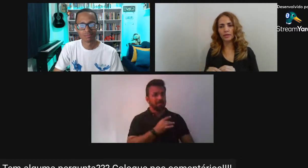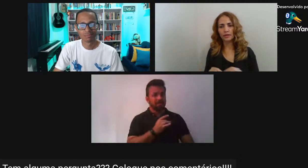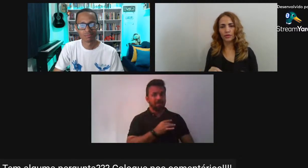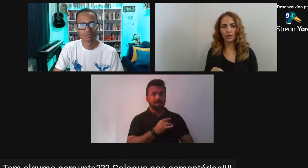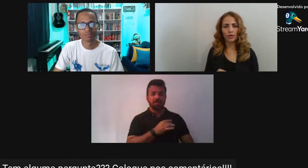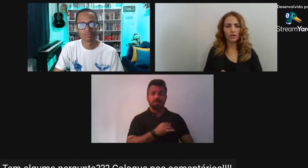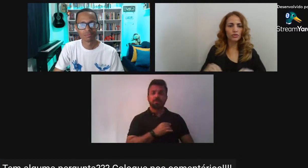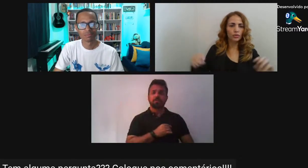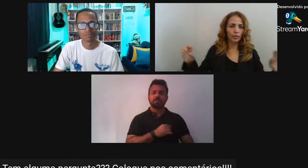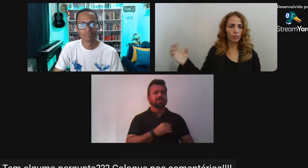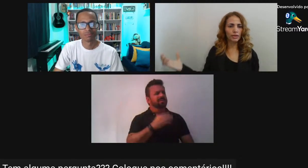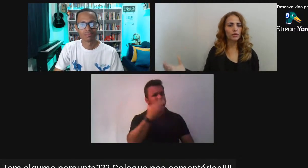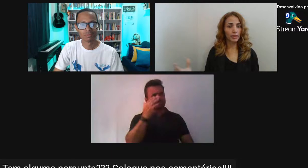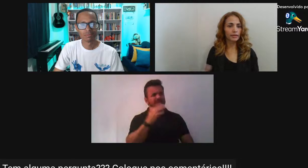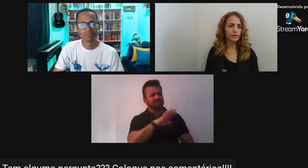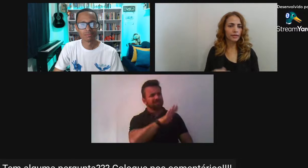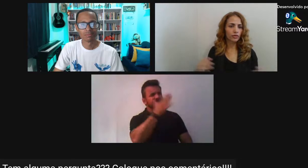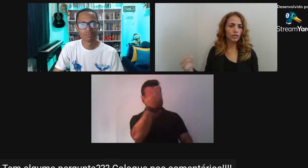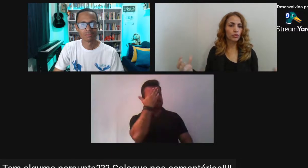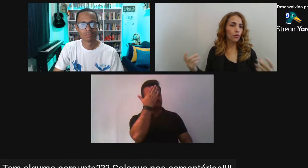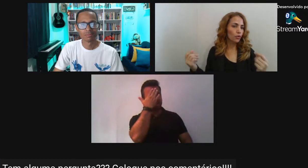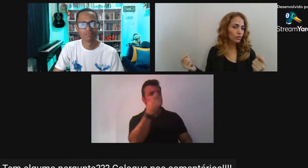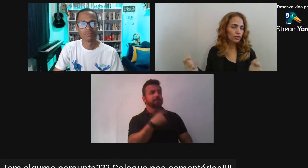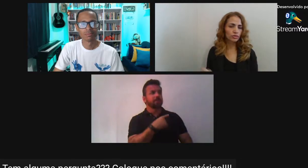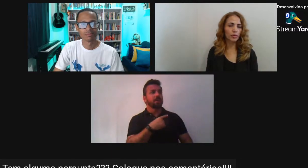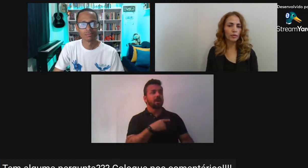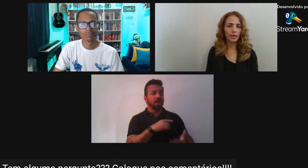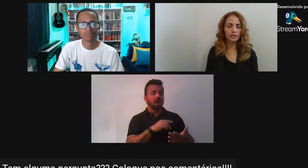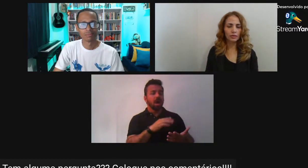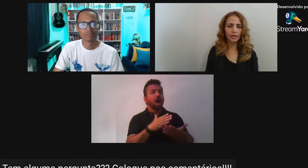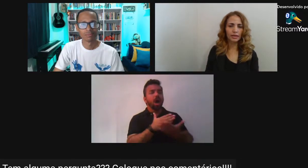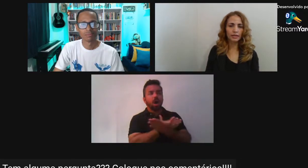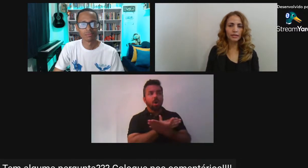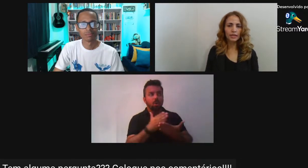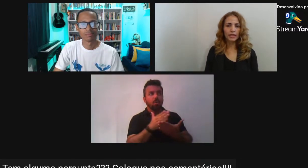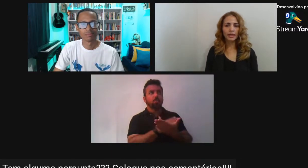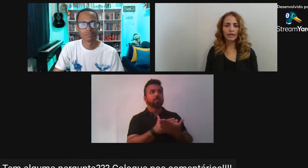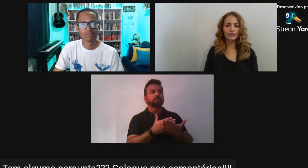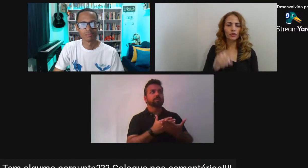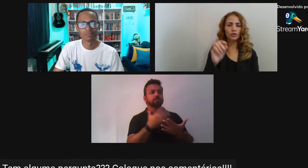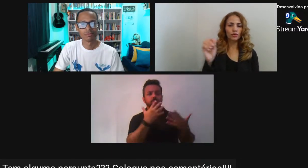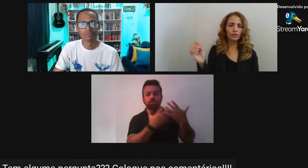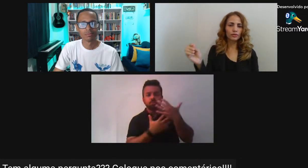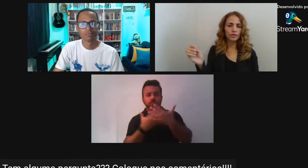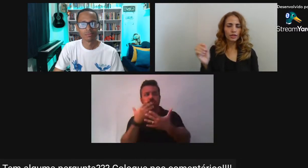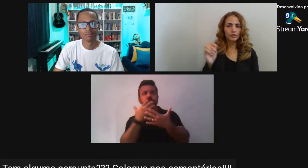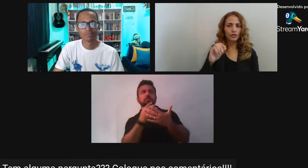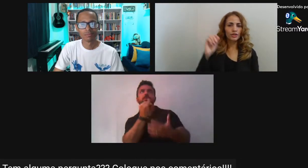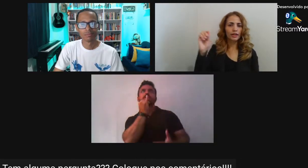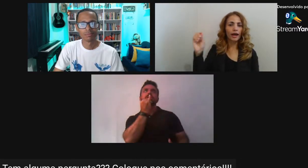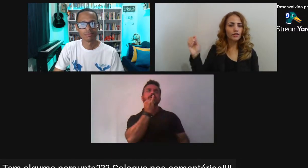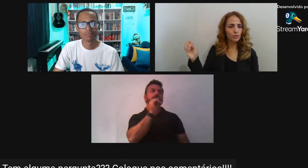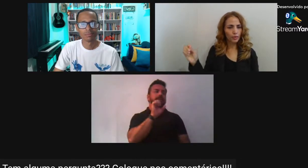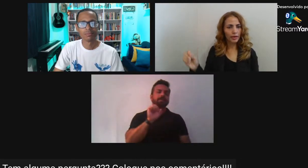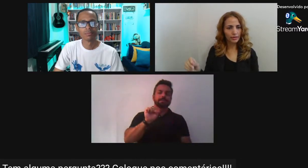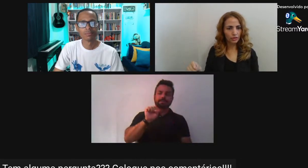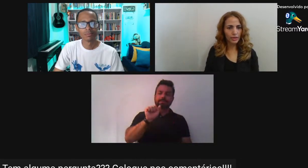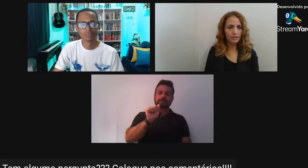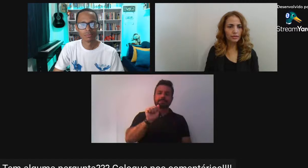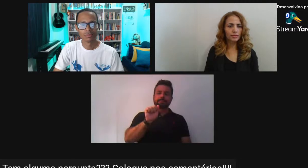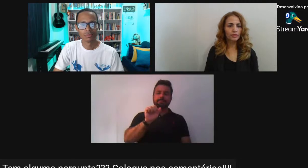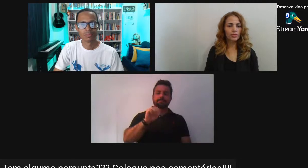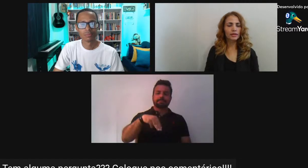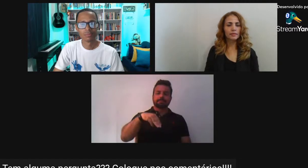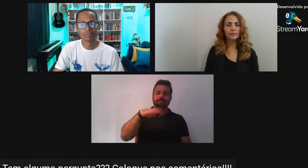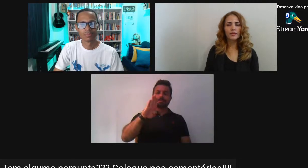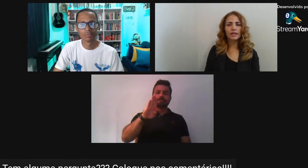o samba Alcançou uma população branca Alcançou o gosto De uma população branca Virou estandarte De propaganda do